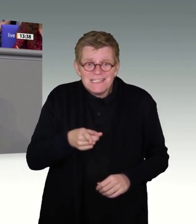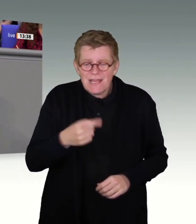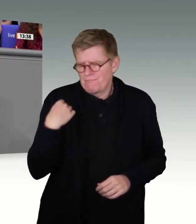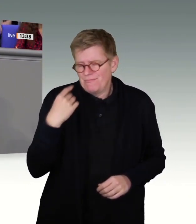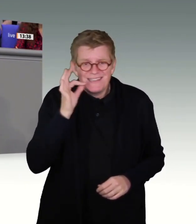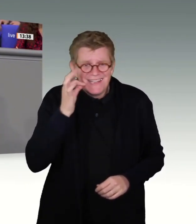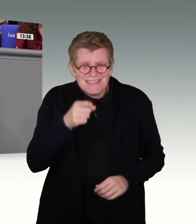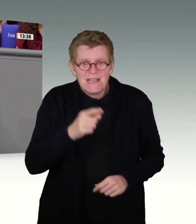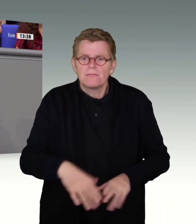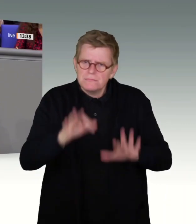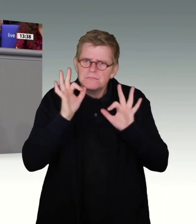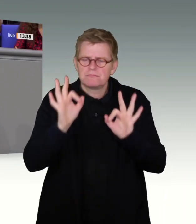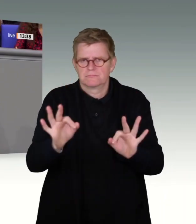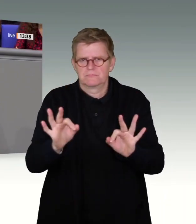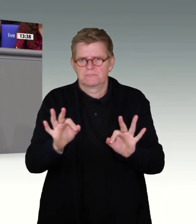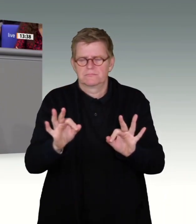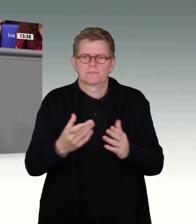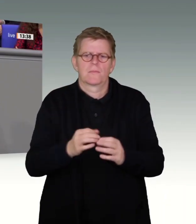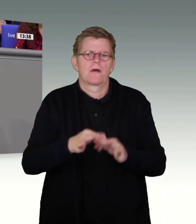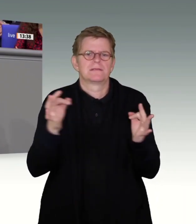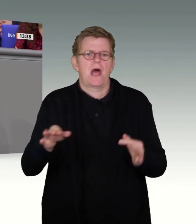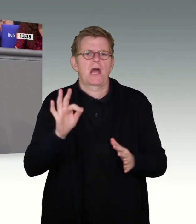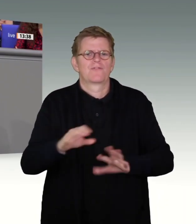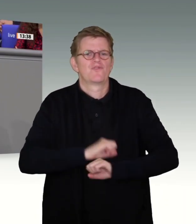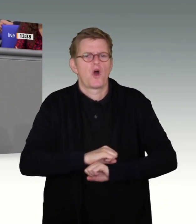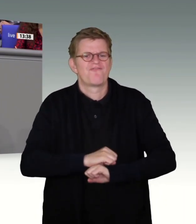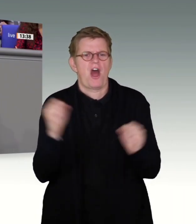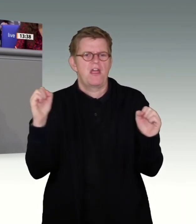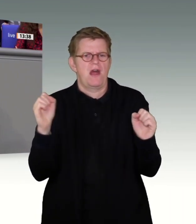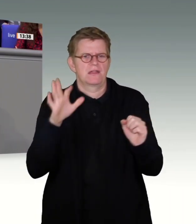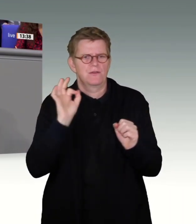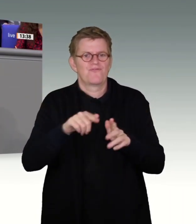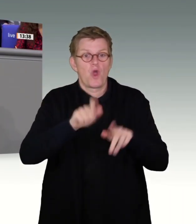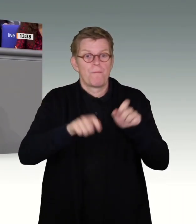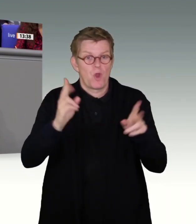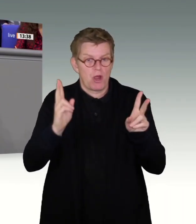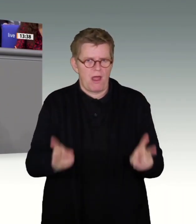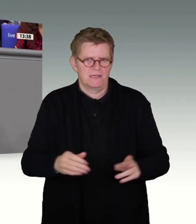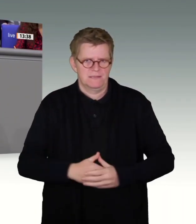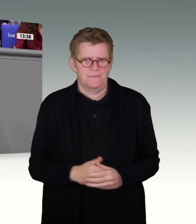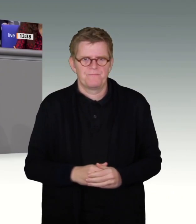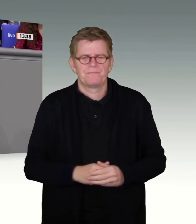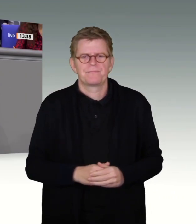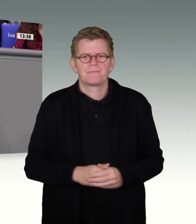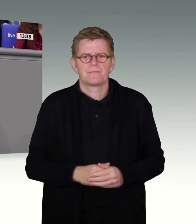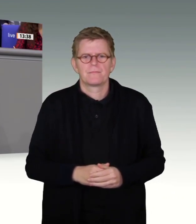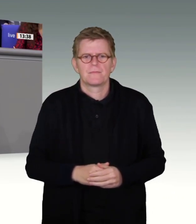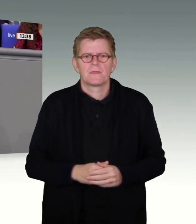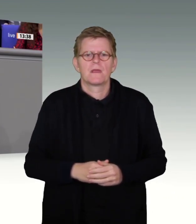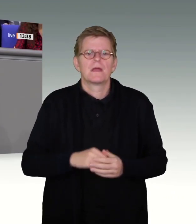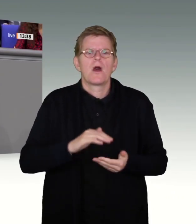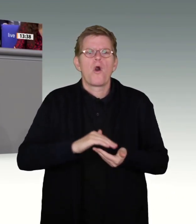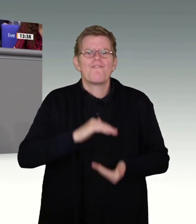Tag für die Freiheit, und er war ein guter Tag für die Bürgerrechte, die anlasslose allgemeine und unterschiedliche